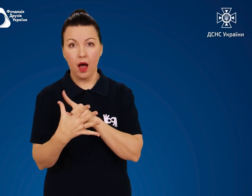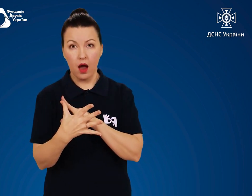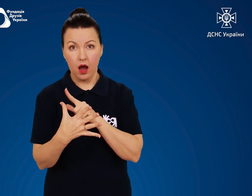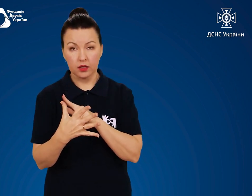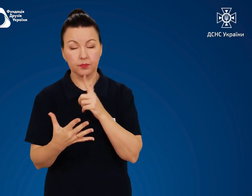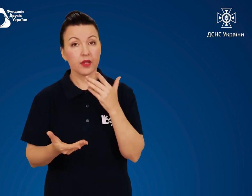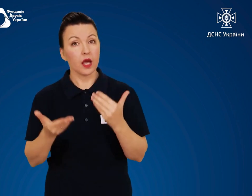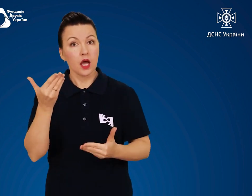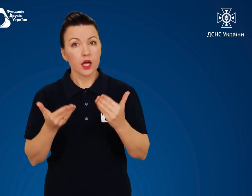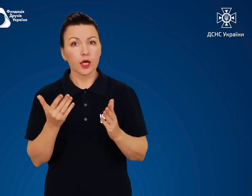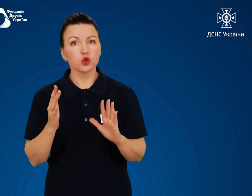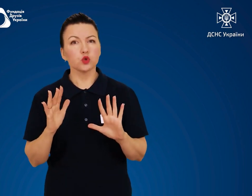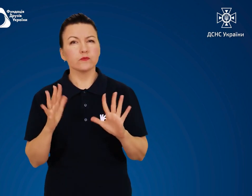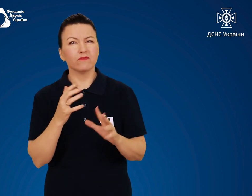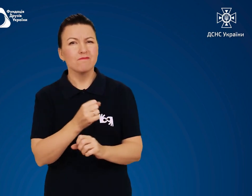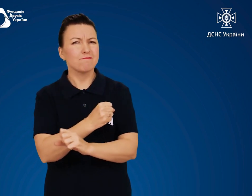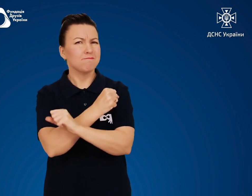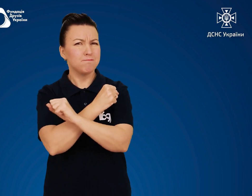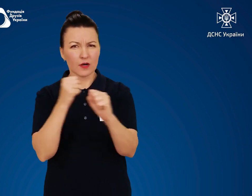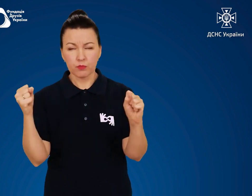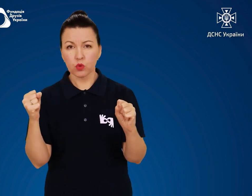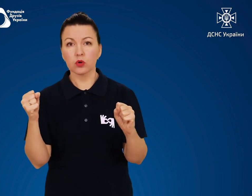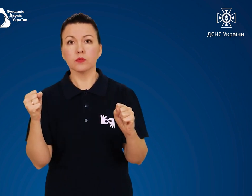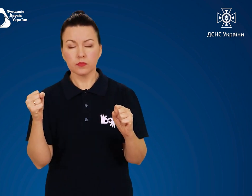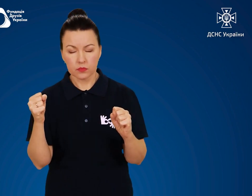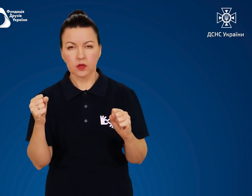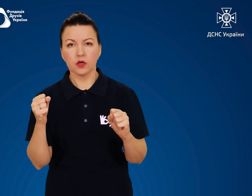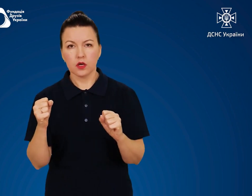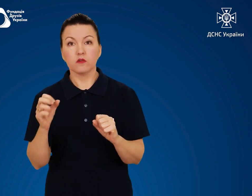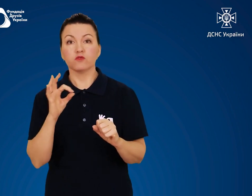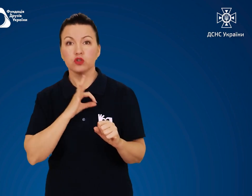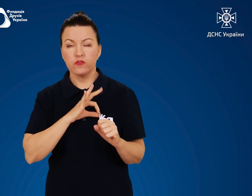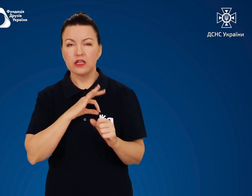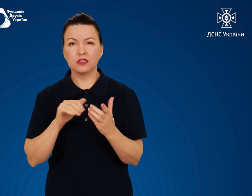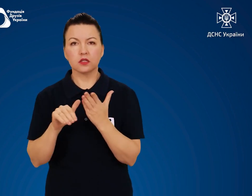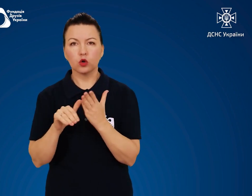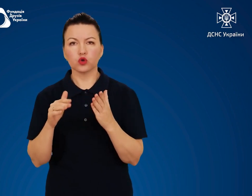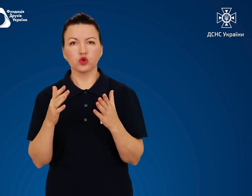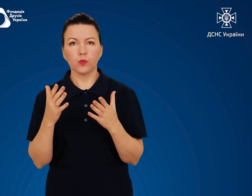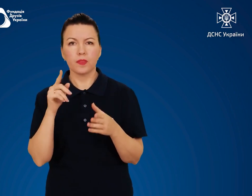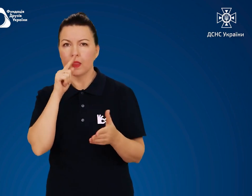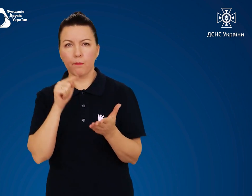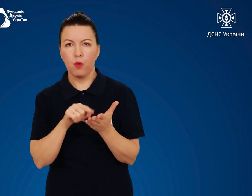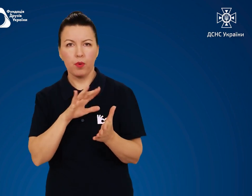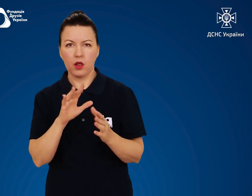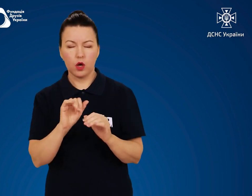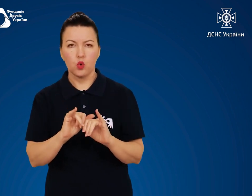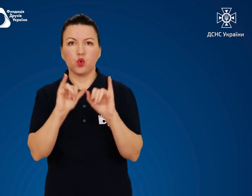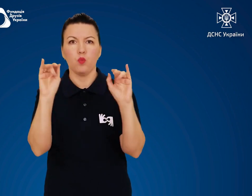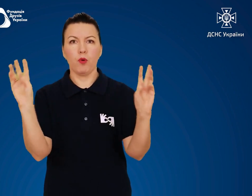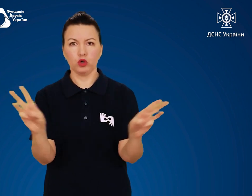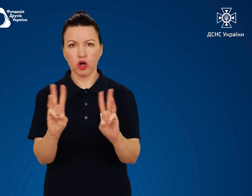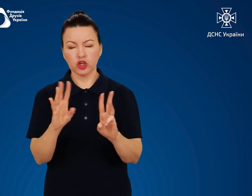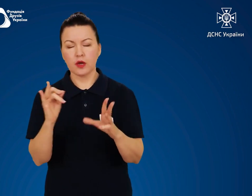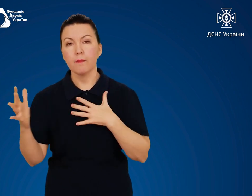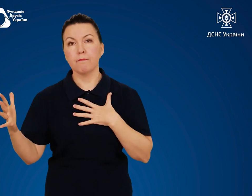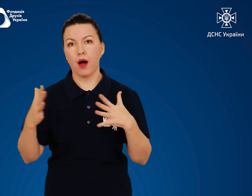Якщо відбувся вибух, вживайте заходів щодо недопущення пожежі та паніки.